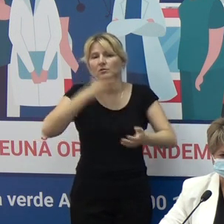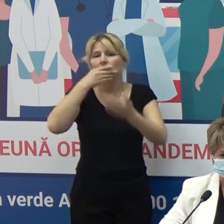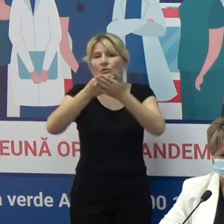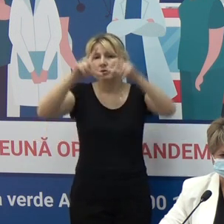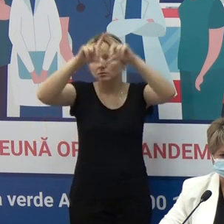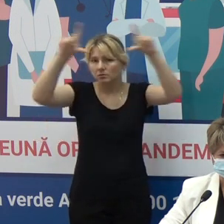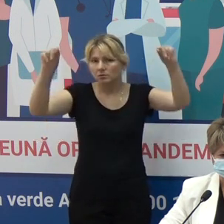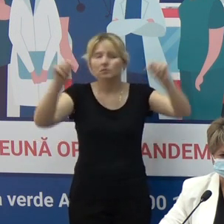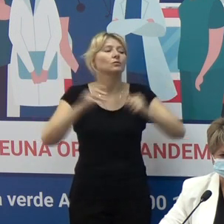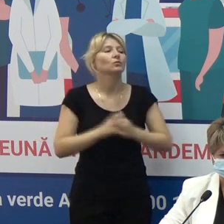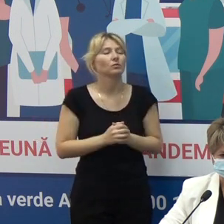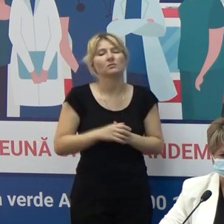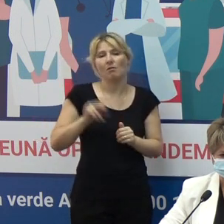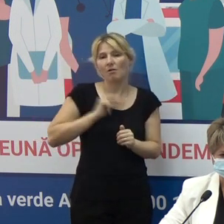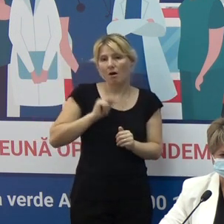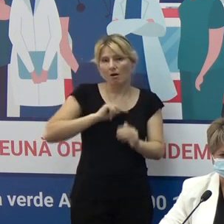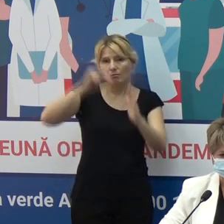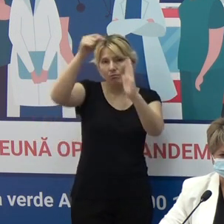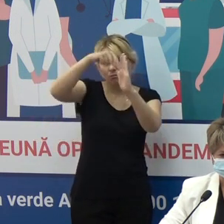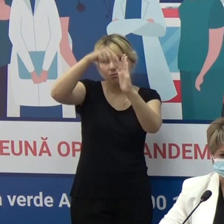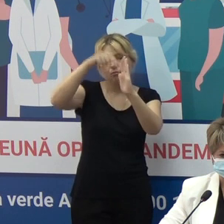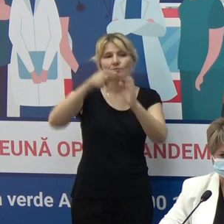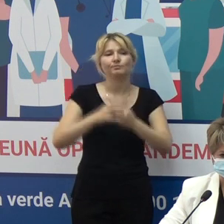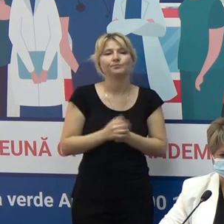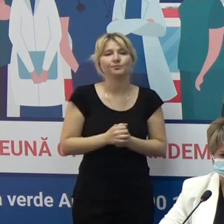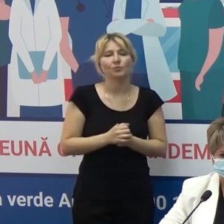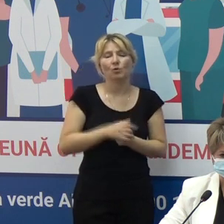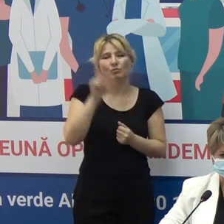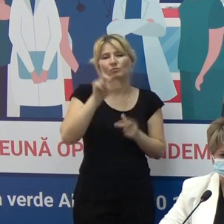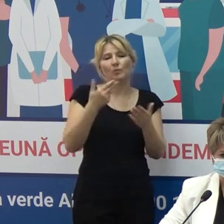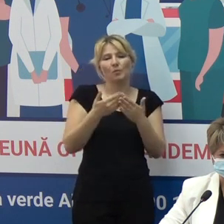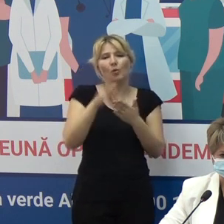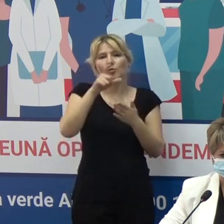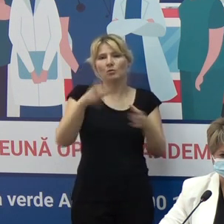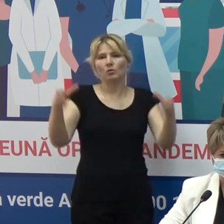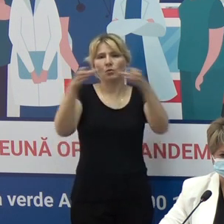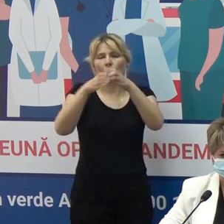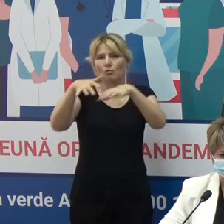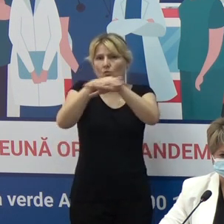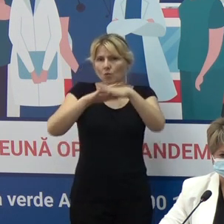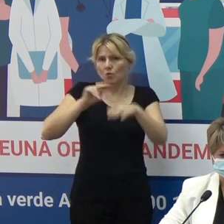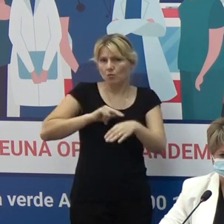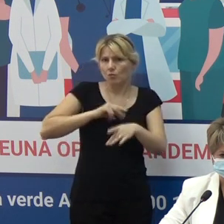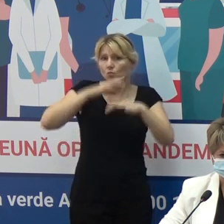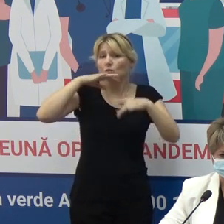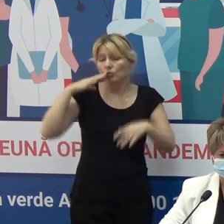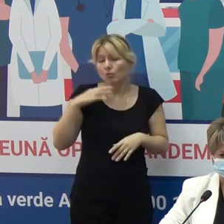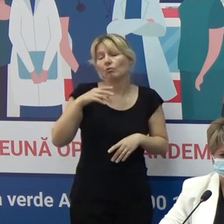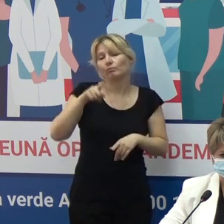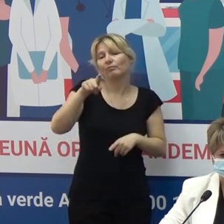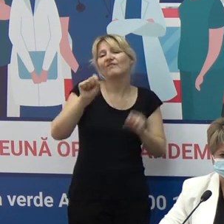angajați numeroși sau în număr mare, unde există